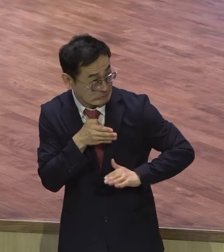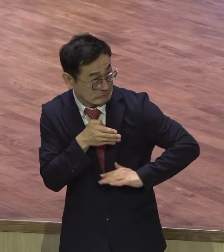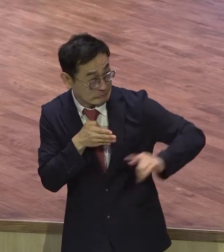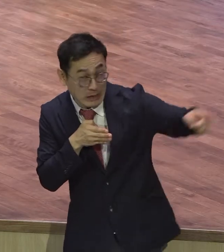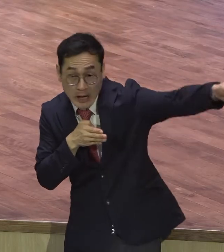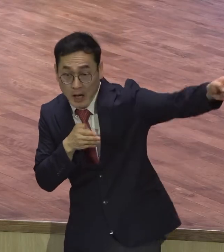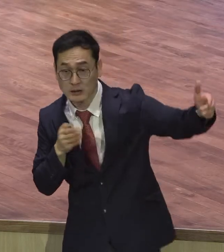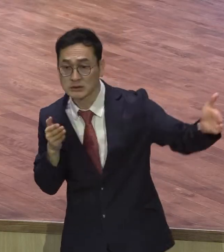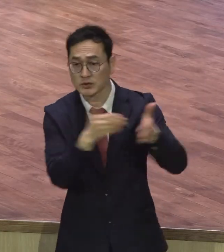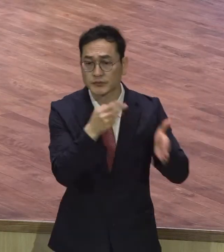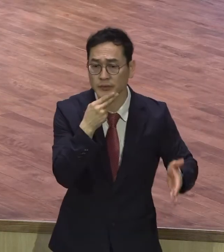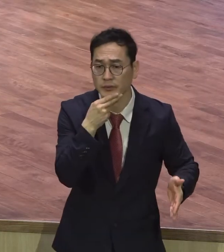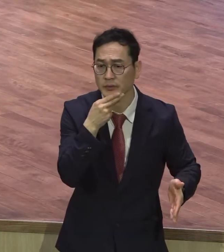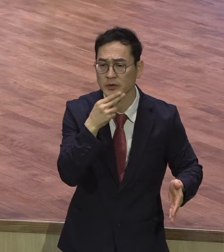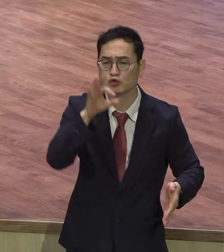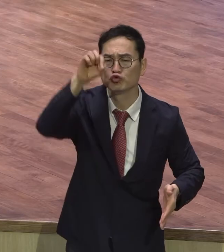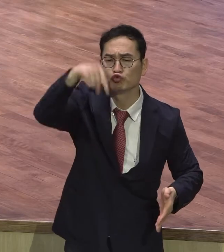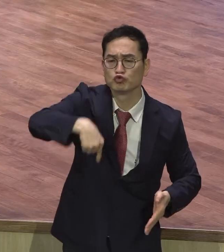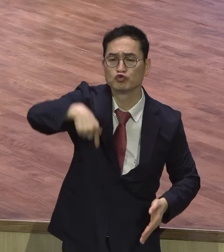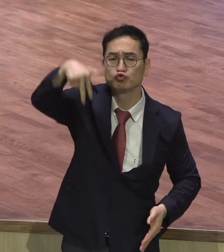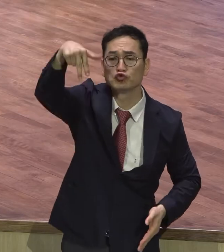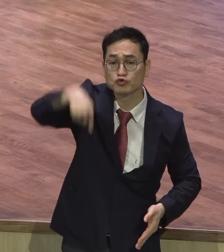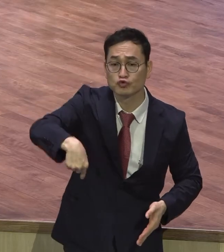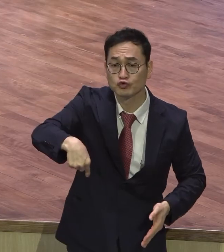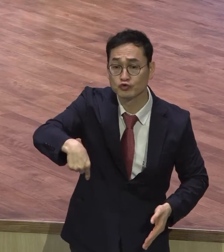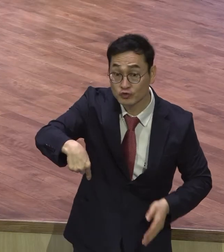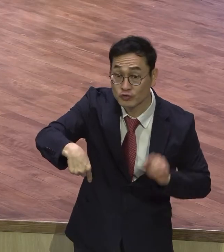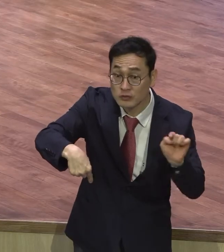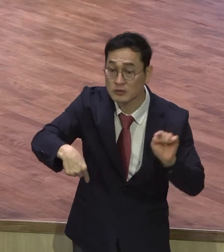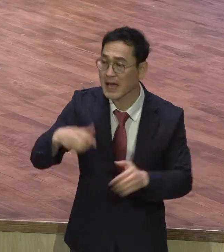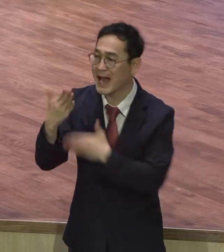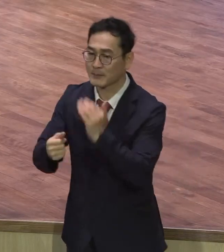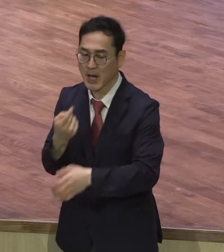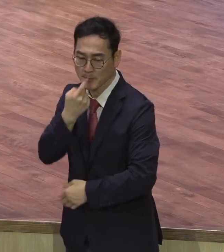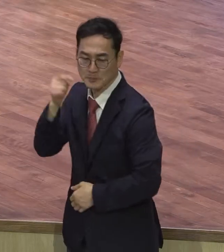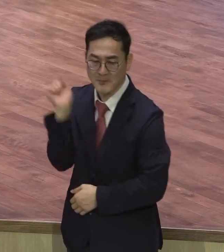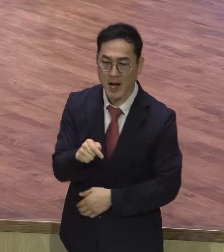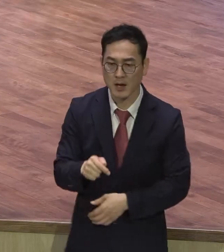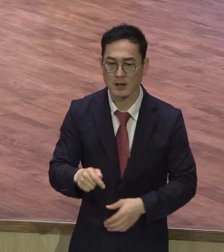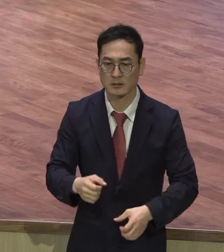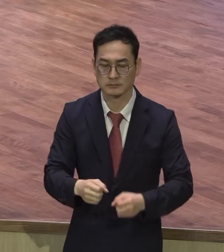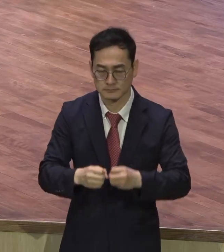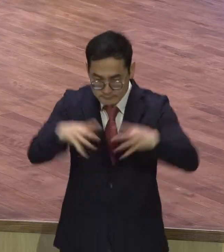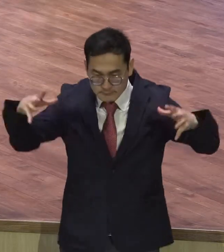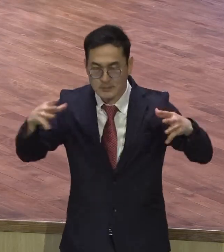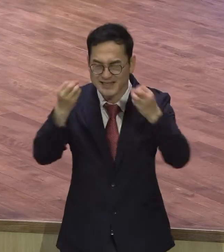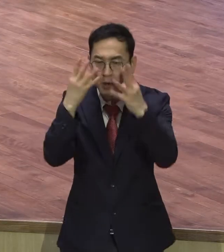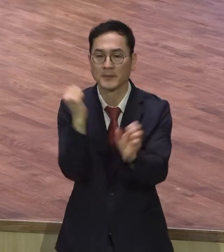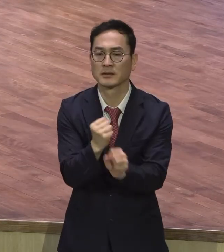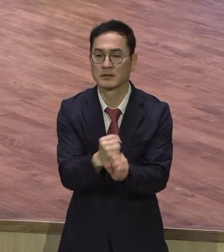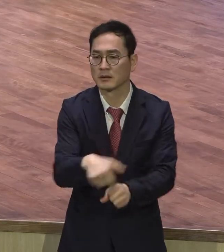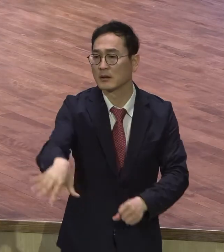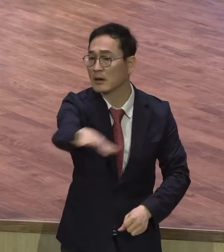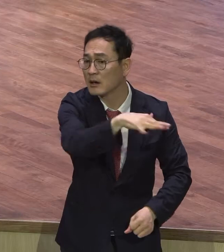직접 믿어지냐고요. 장세기 1장 1절부터 하나님의 신적 권위를 안 믿으면